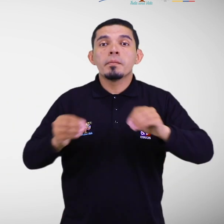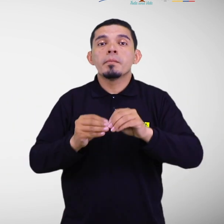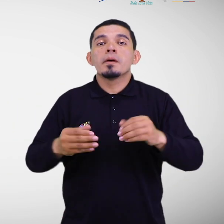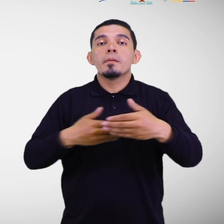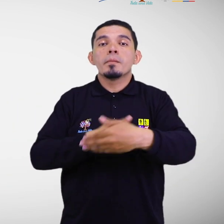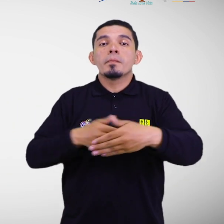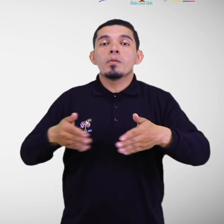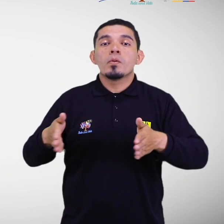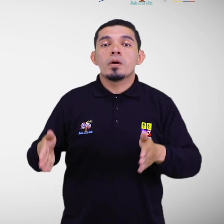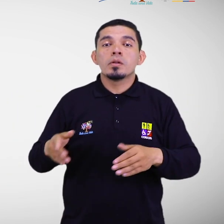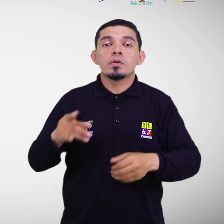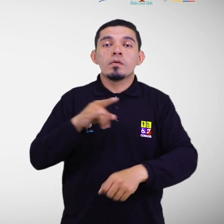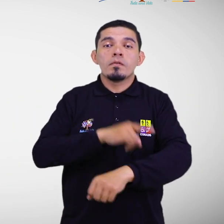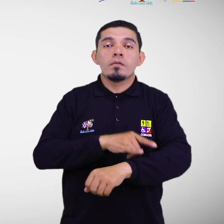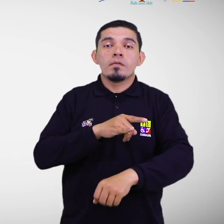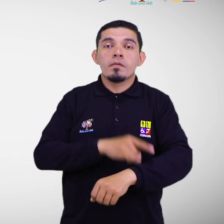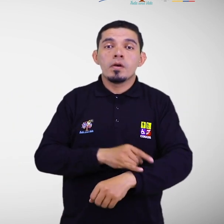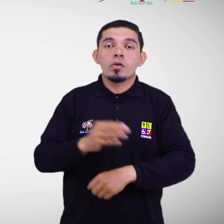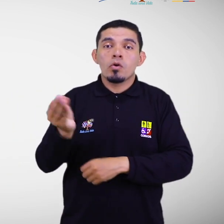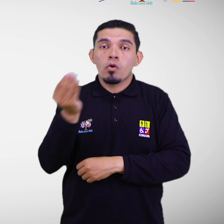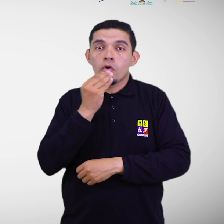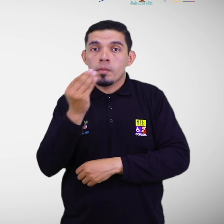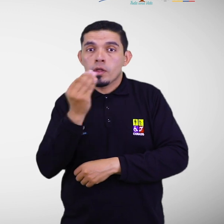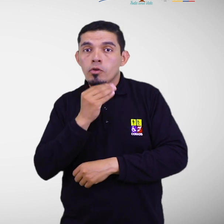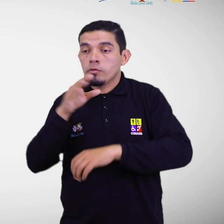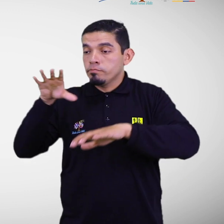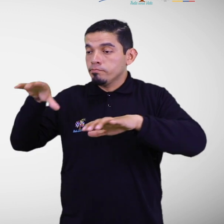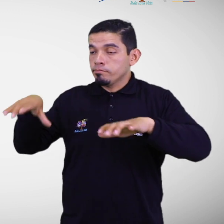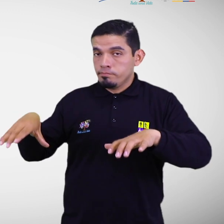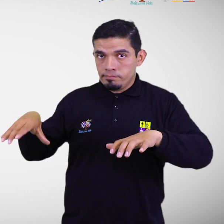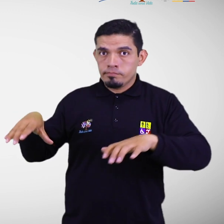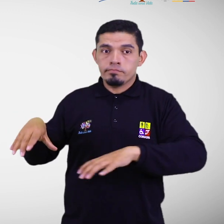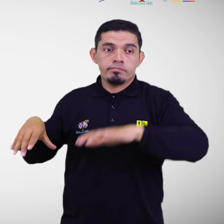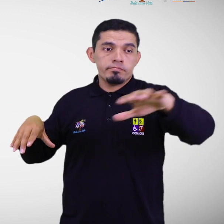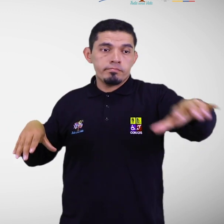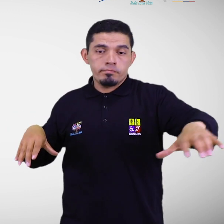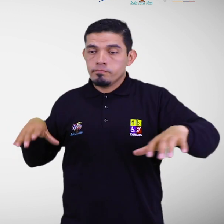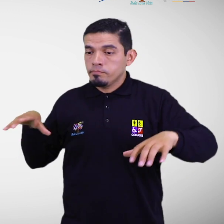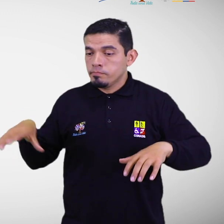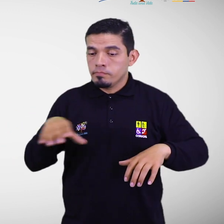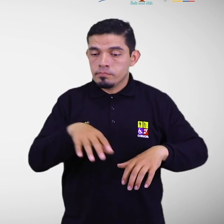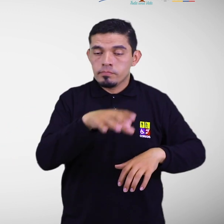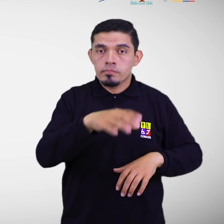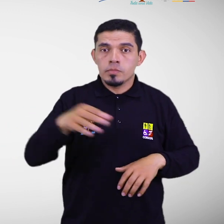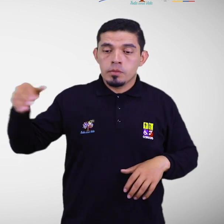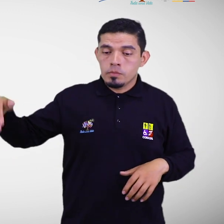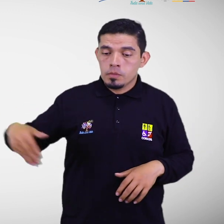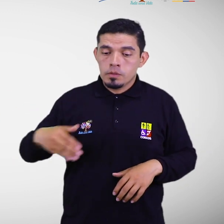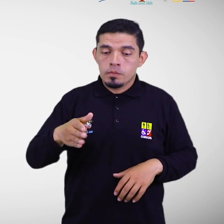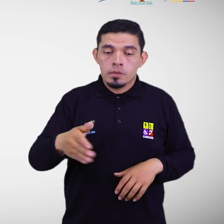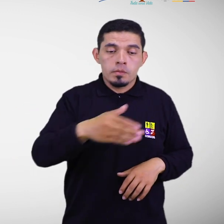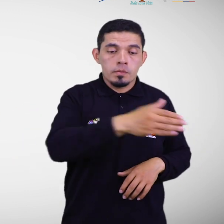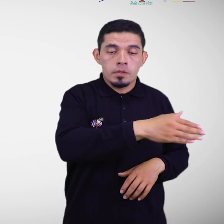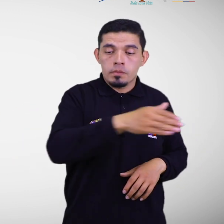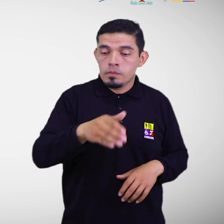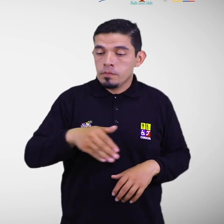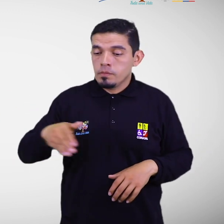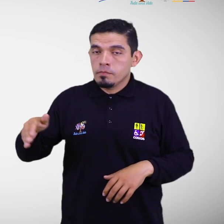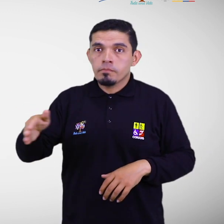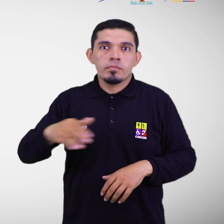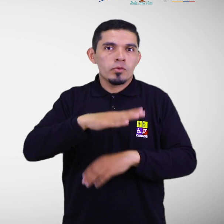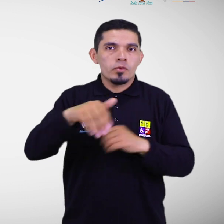adaptados, comedores y cocinas deben estar situados de forma que todas las personas puedan acceder fácilmente a ellos.